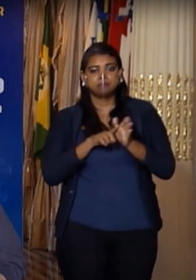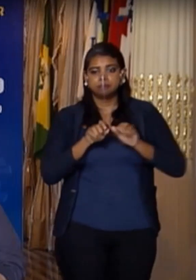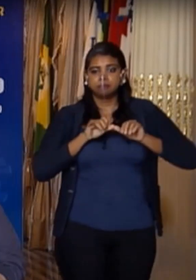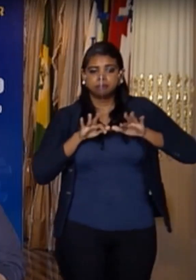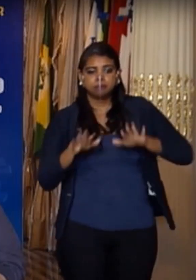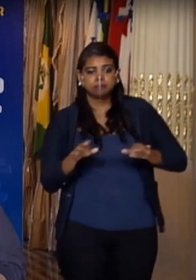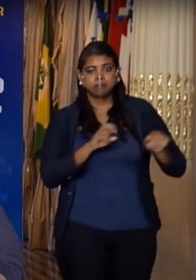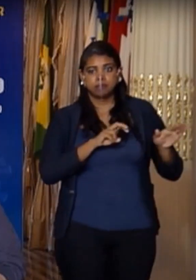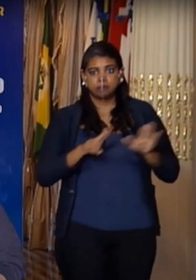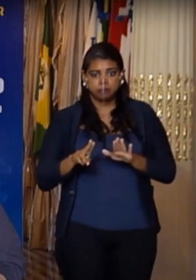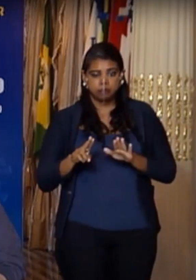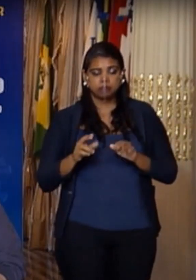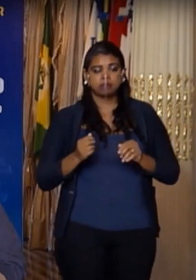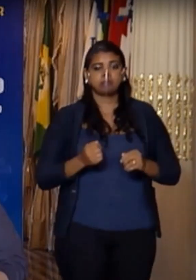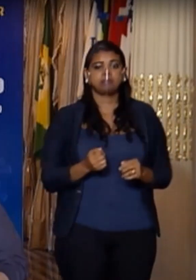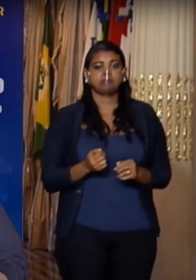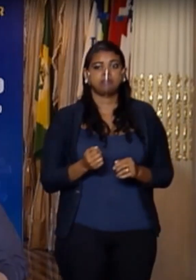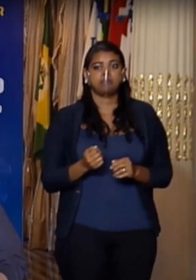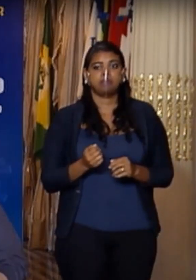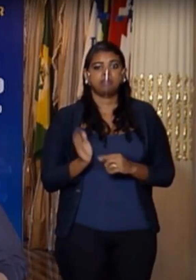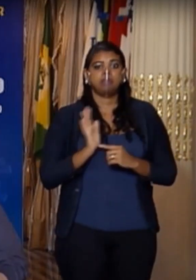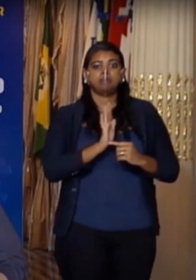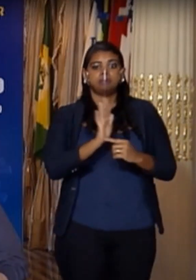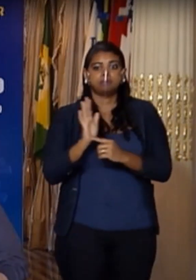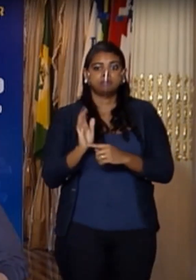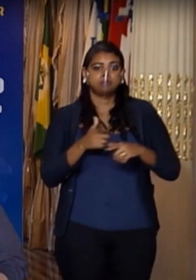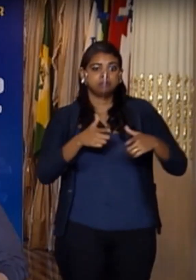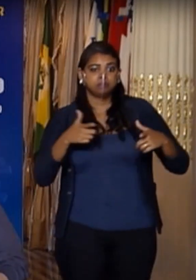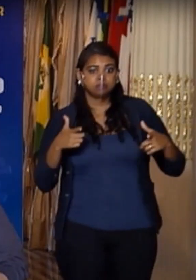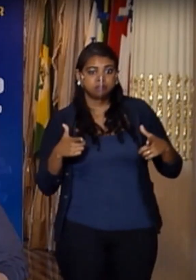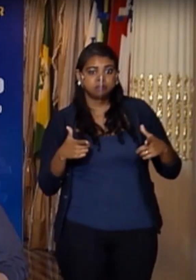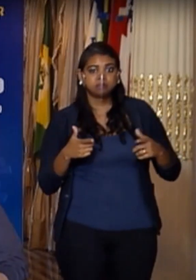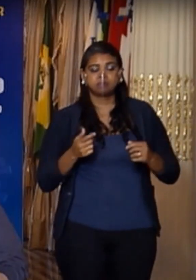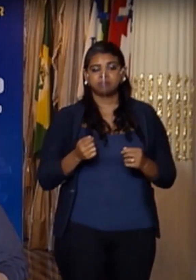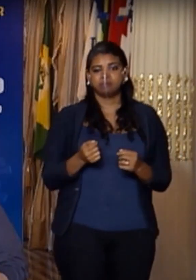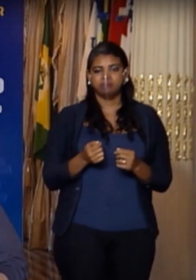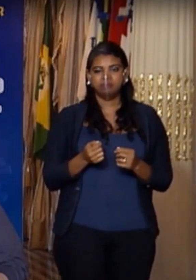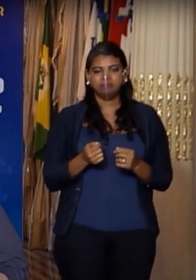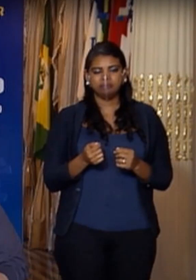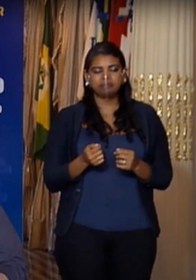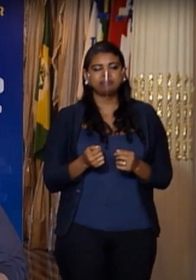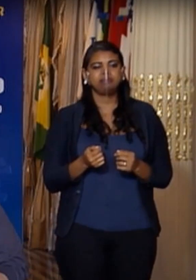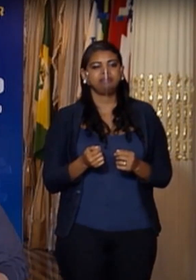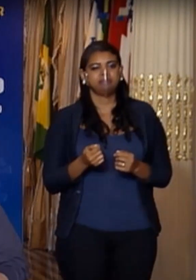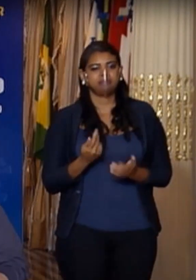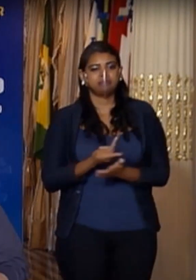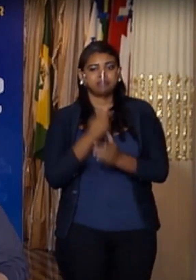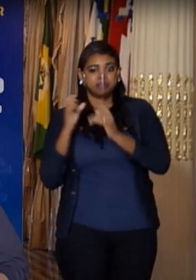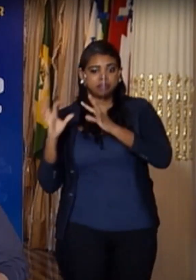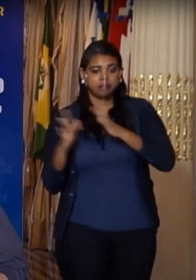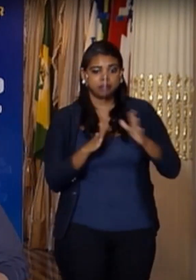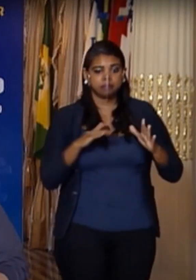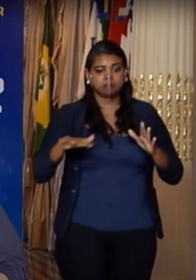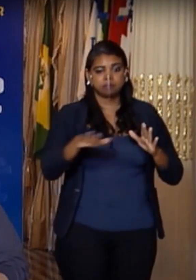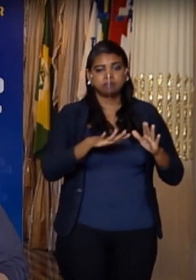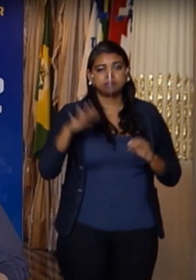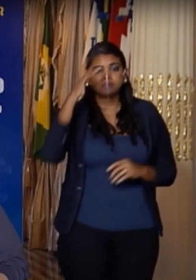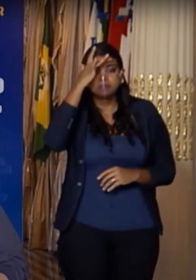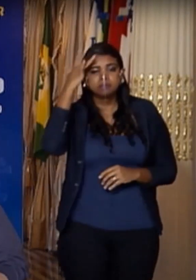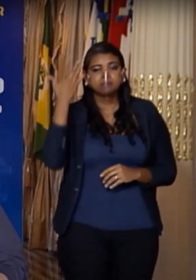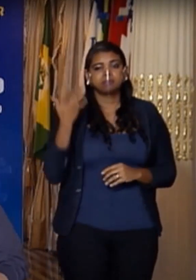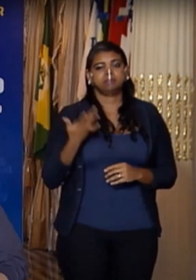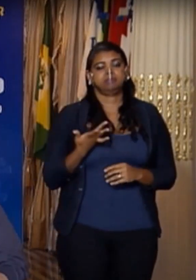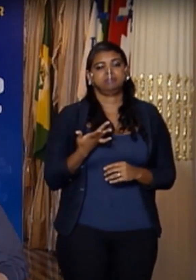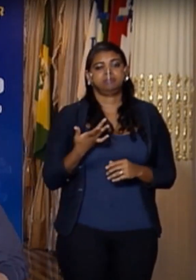próxima semana nos darão a real dimensão do impacto destas aglomerações e serão